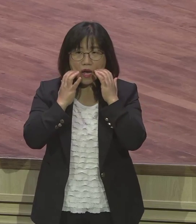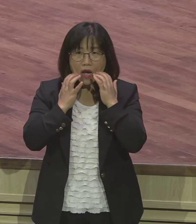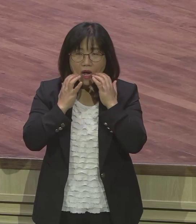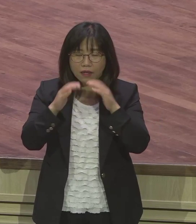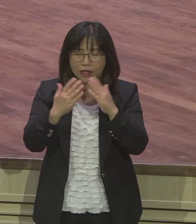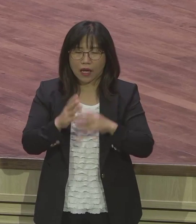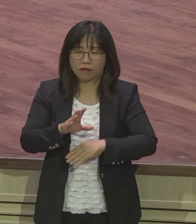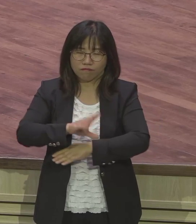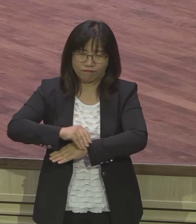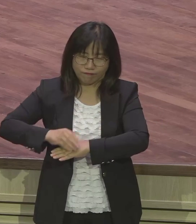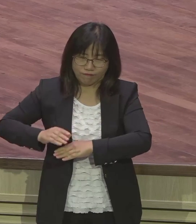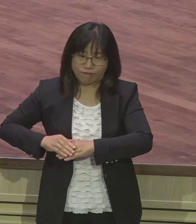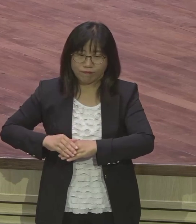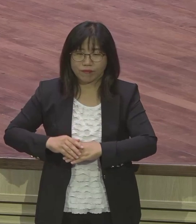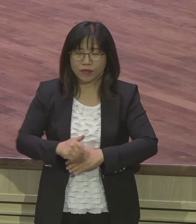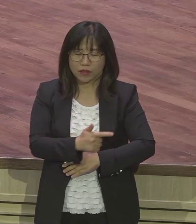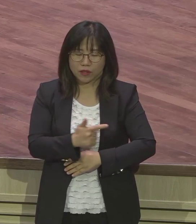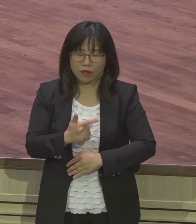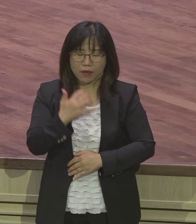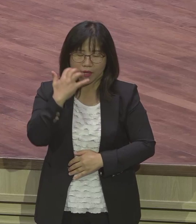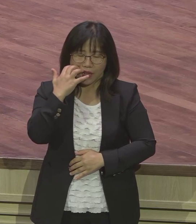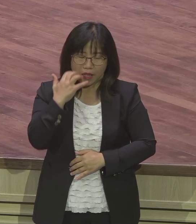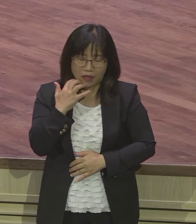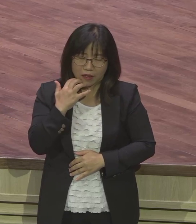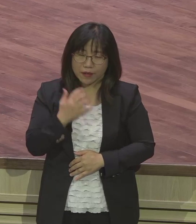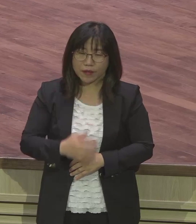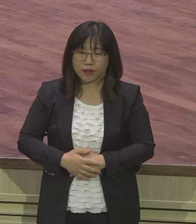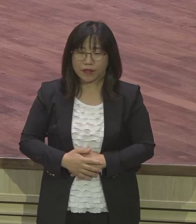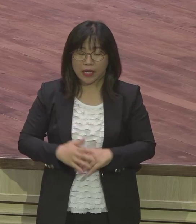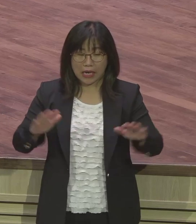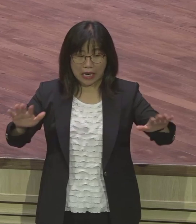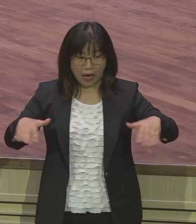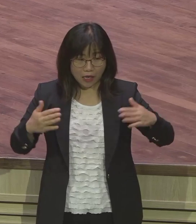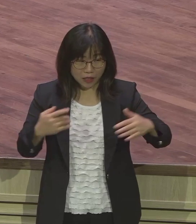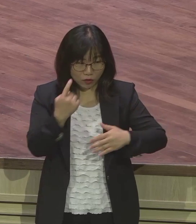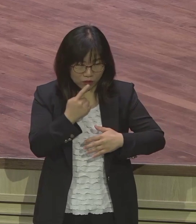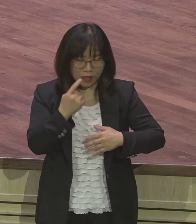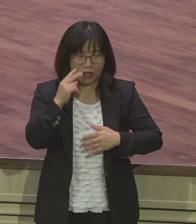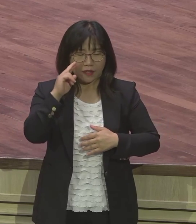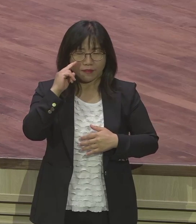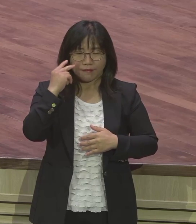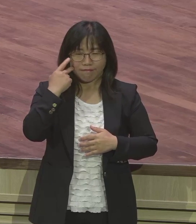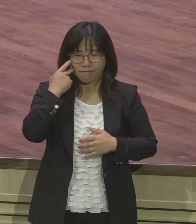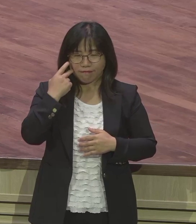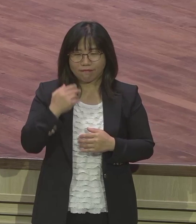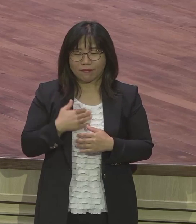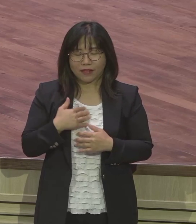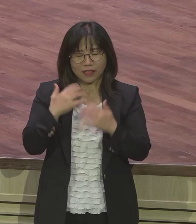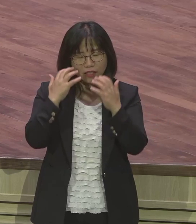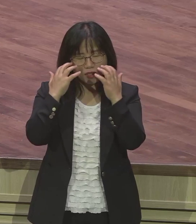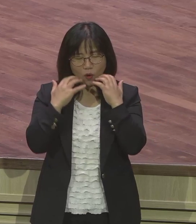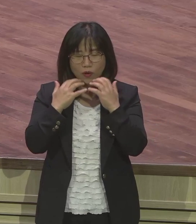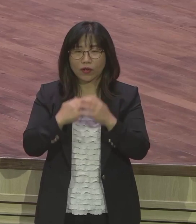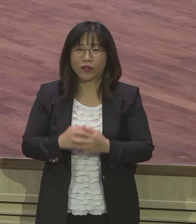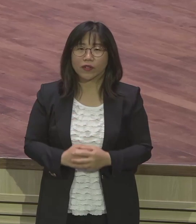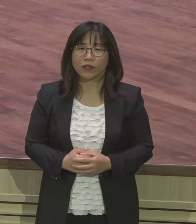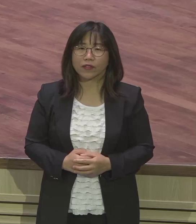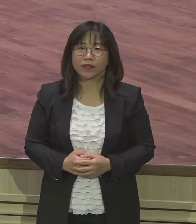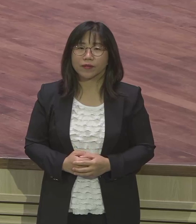엄청 더워서 가을인 줄 것 같더니 더워가지고 얼마나 거기서 날씨